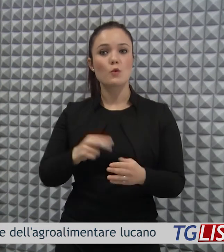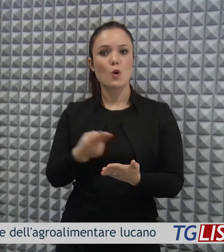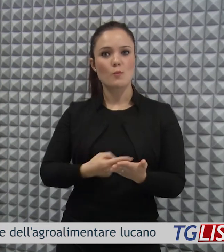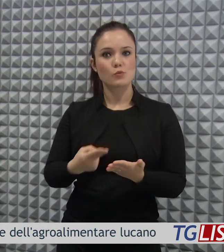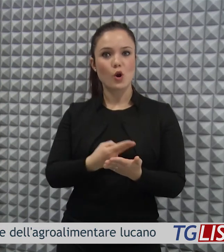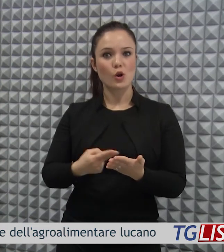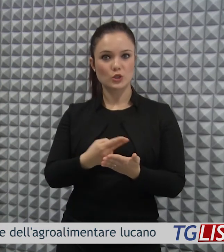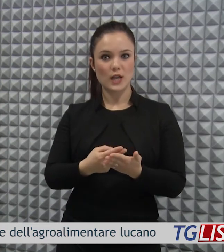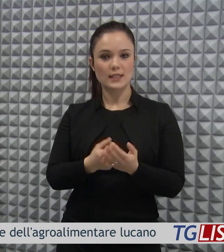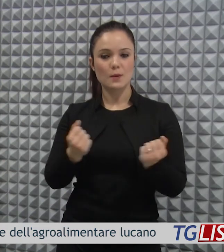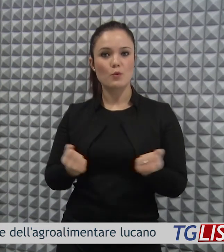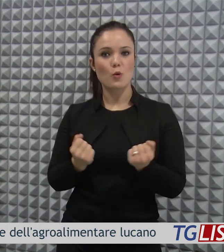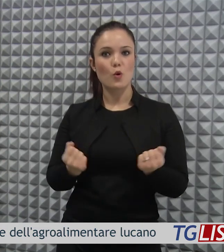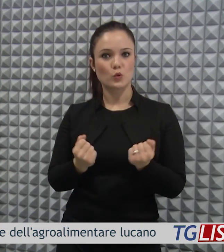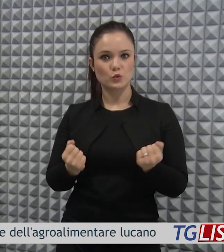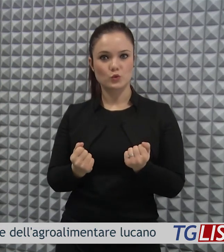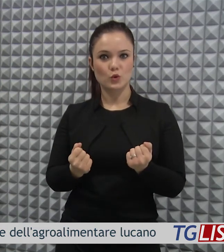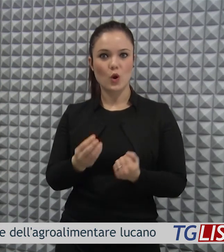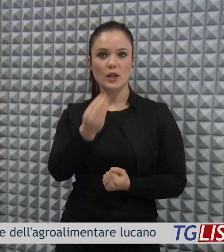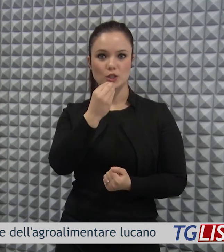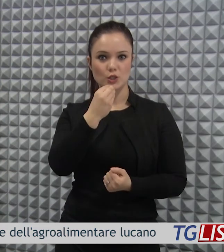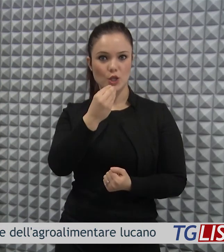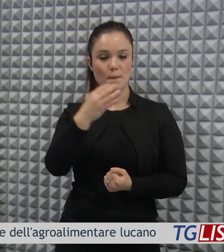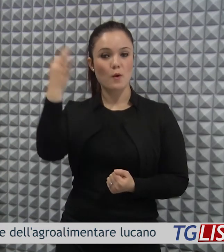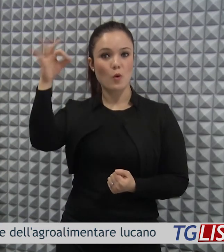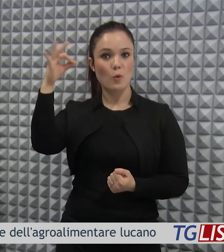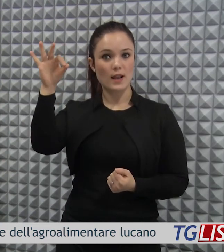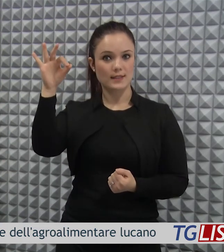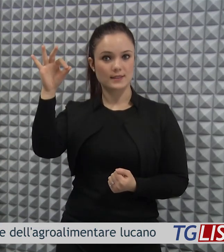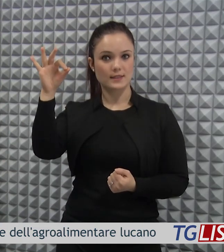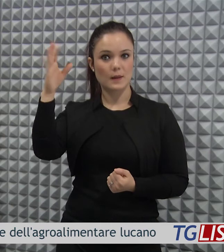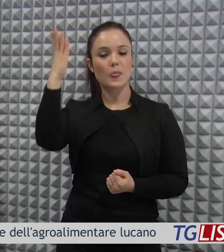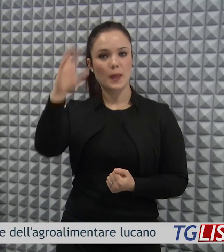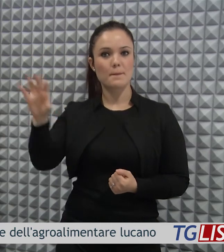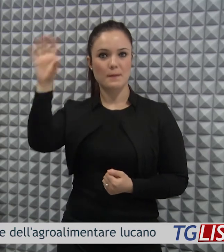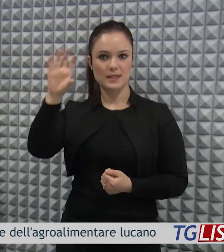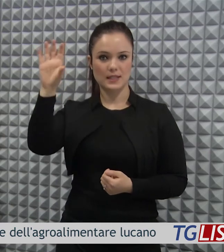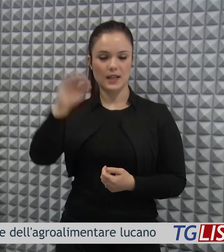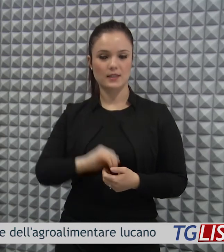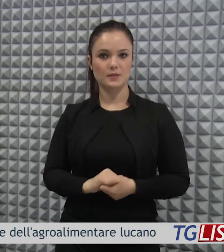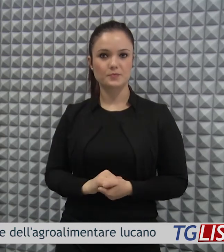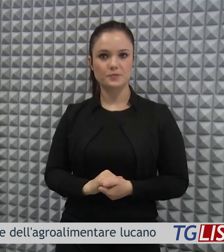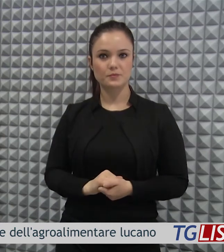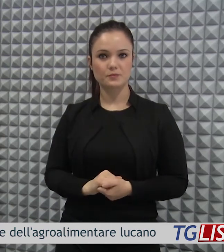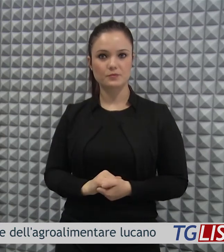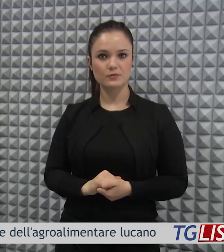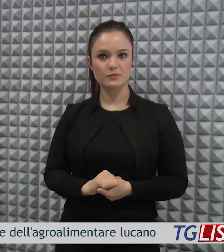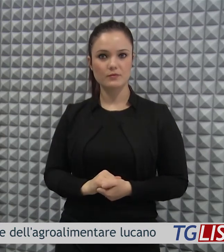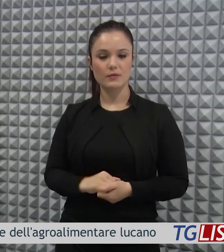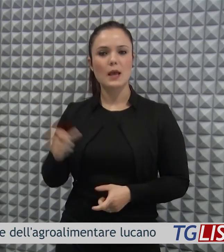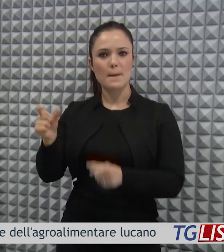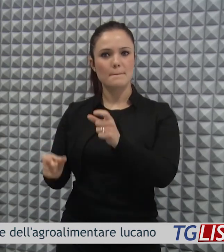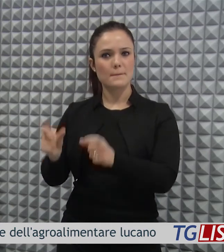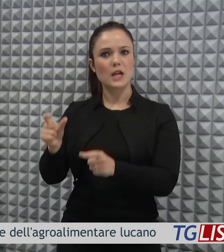progettualità di promozione dell'agroalimentare di qualità della nostra regione che i